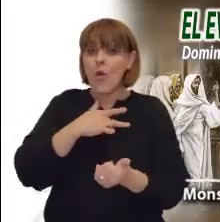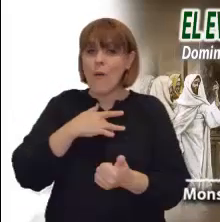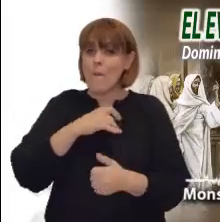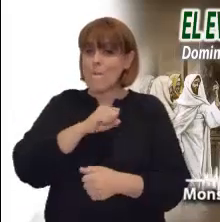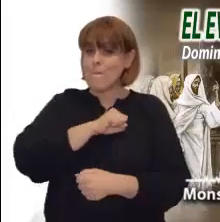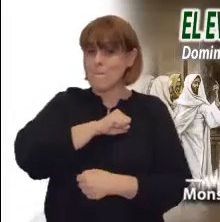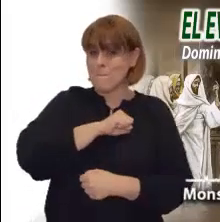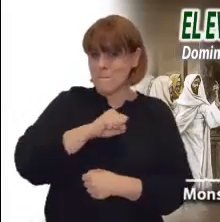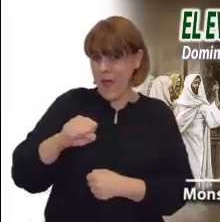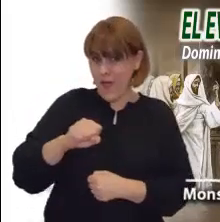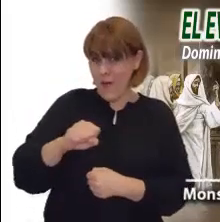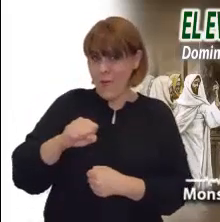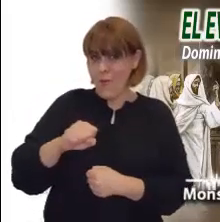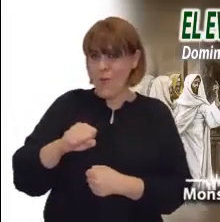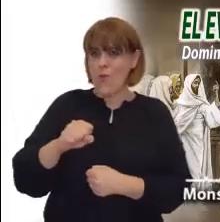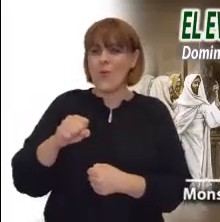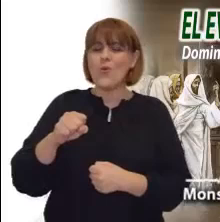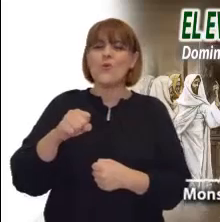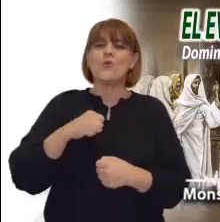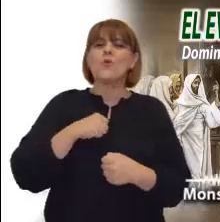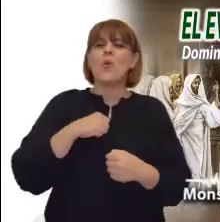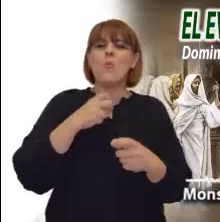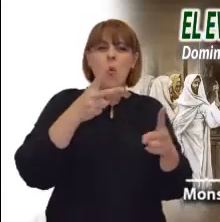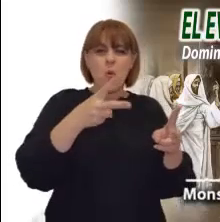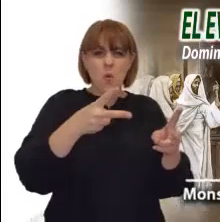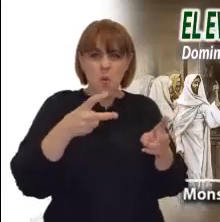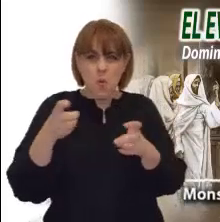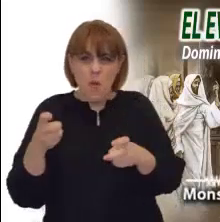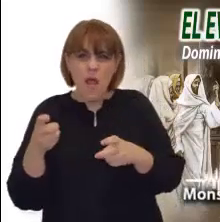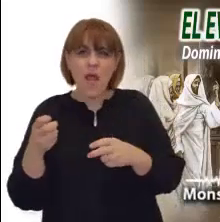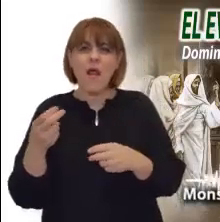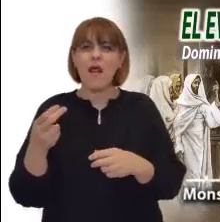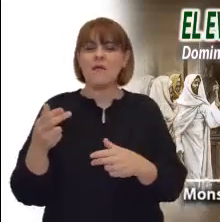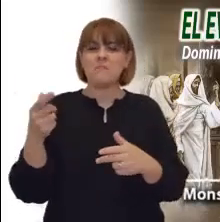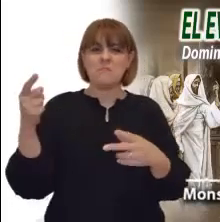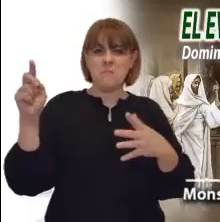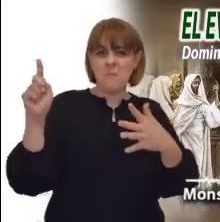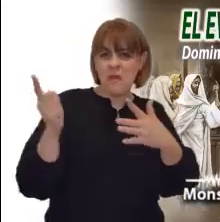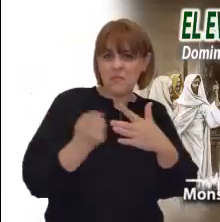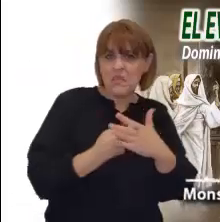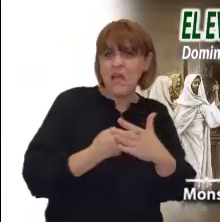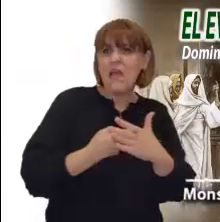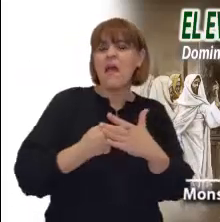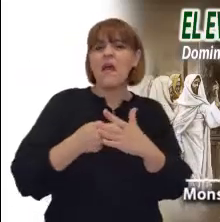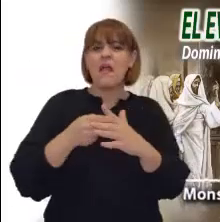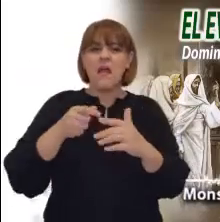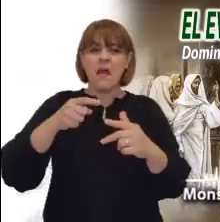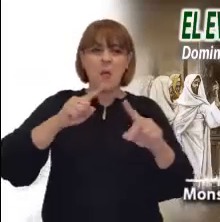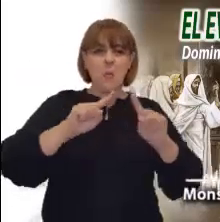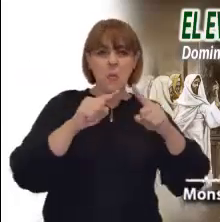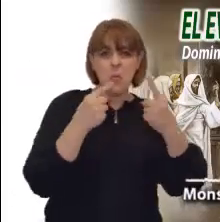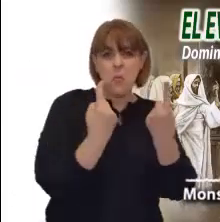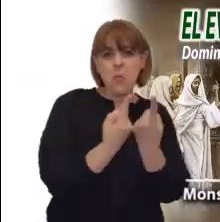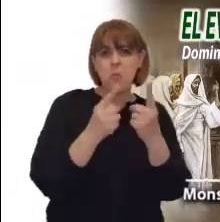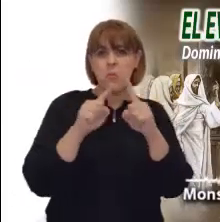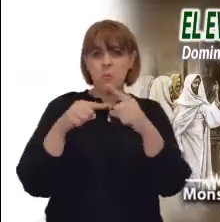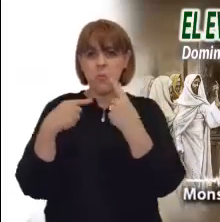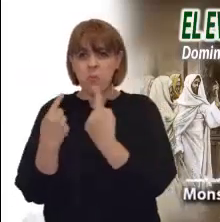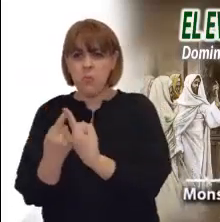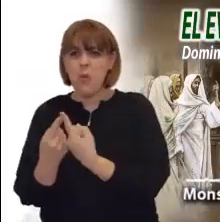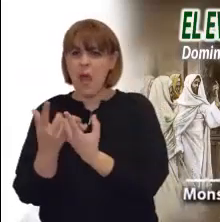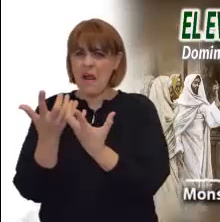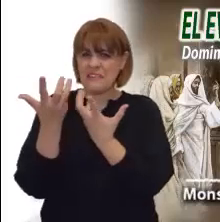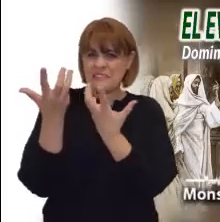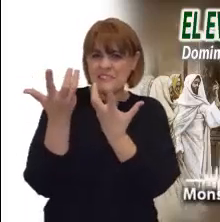en medio de nosotros. Después de varios domingos de reflexionar sobre el sexto capítulo de San